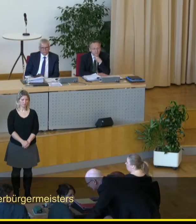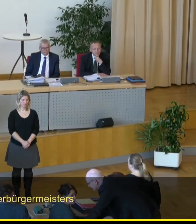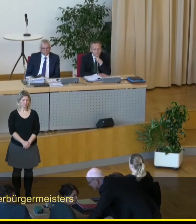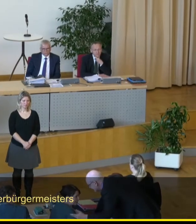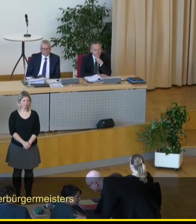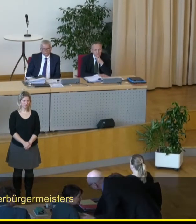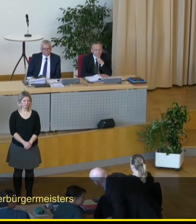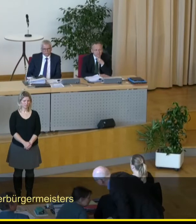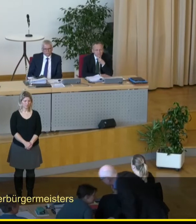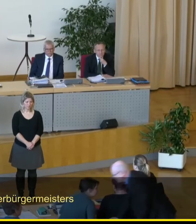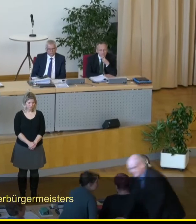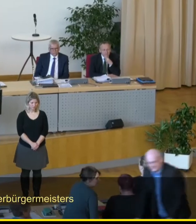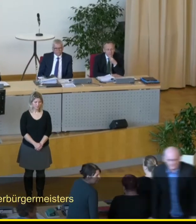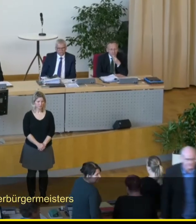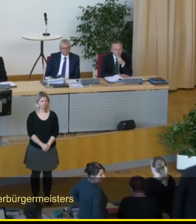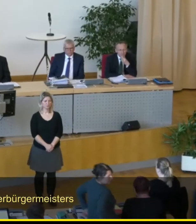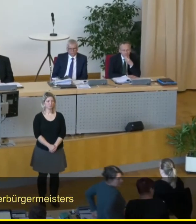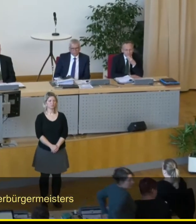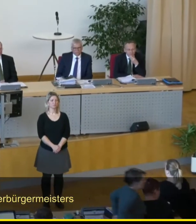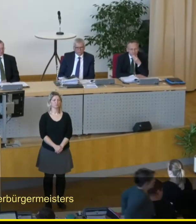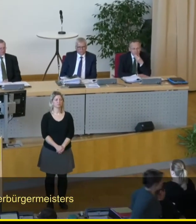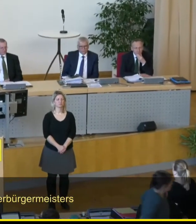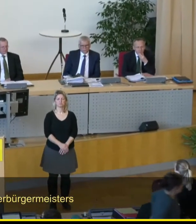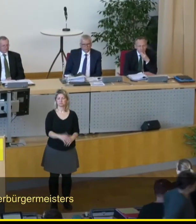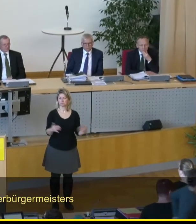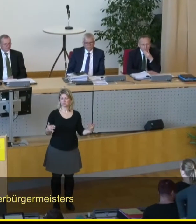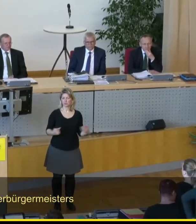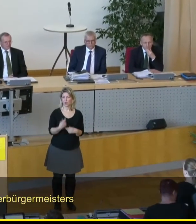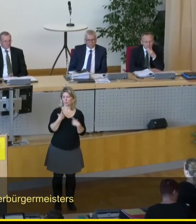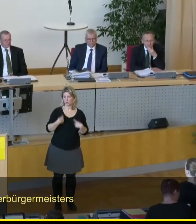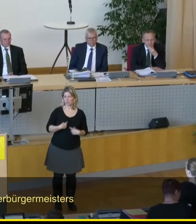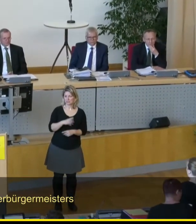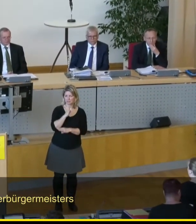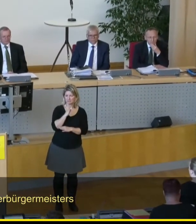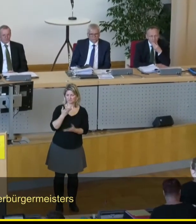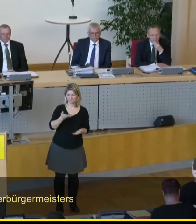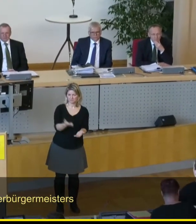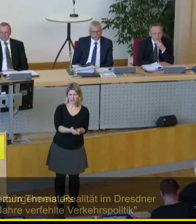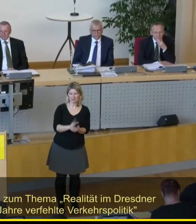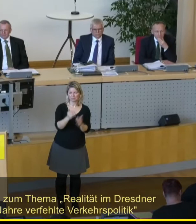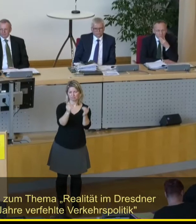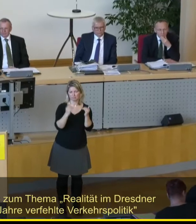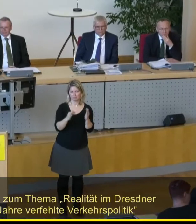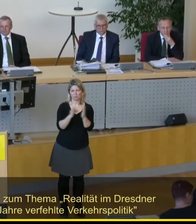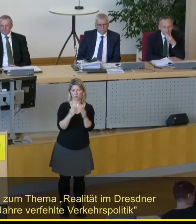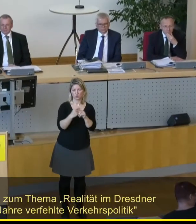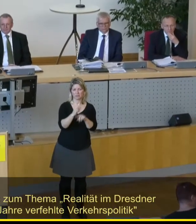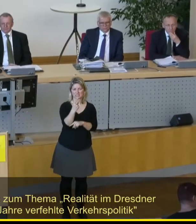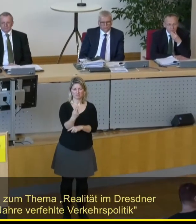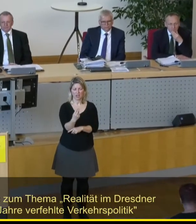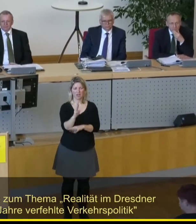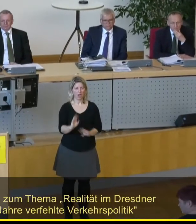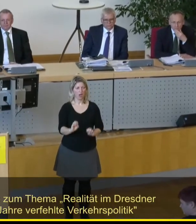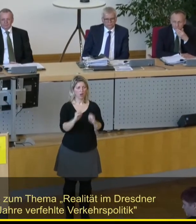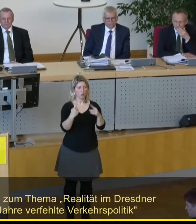So, damit kommen wir nach dem Bericht des Oberbürgermeisters zum Tagesordnungspunkt 2. Aktuelle